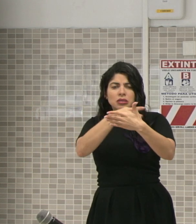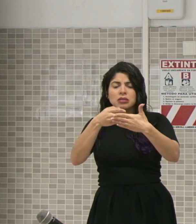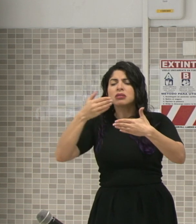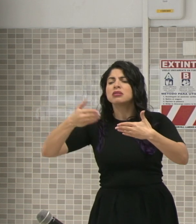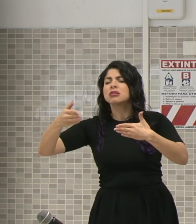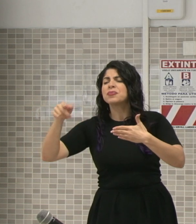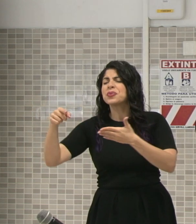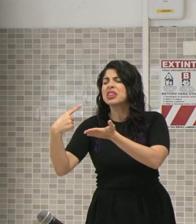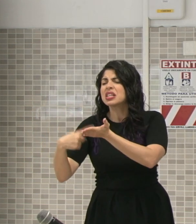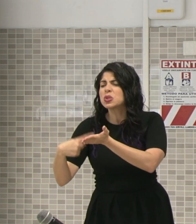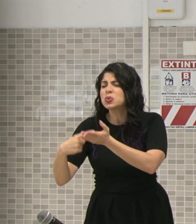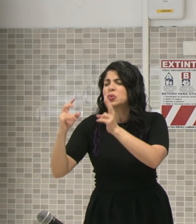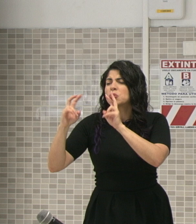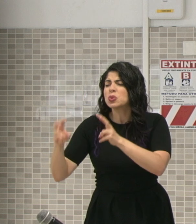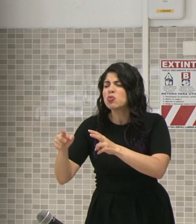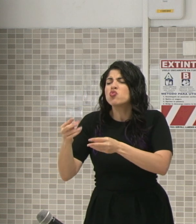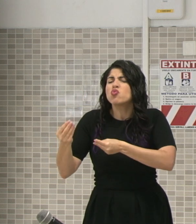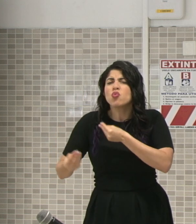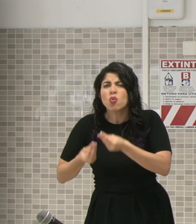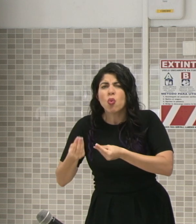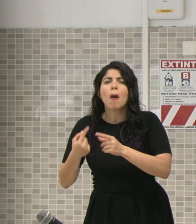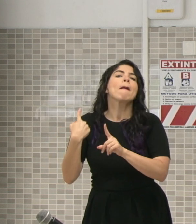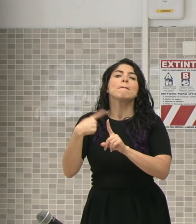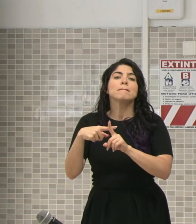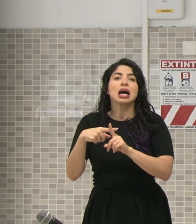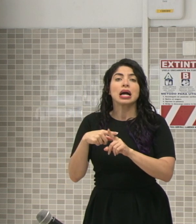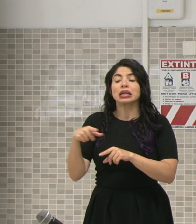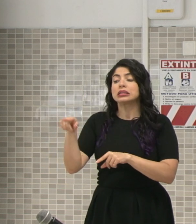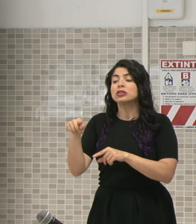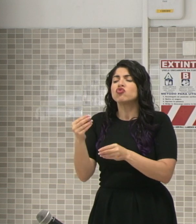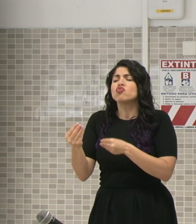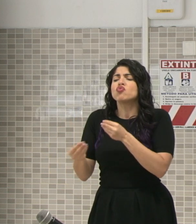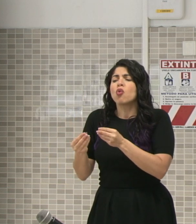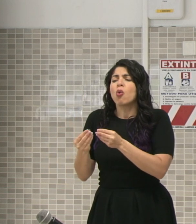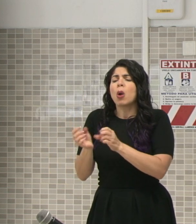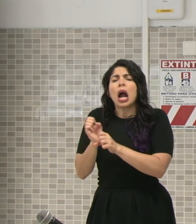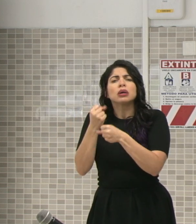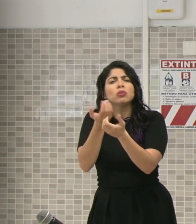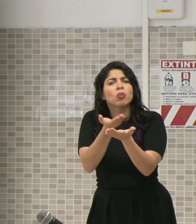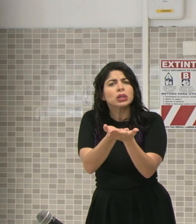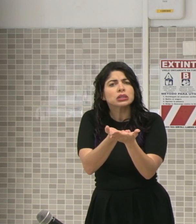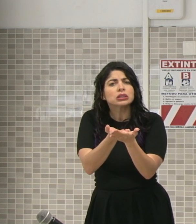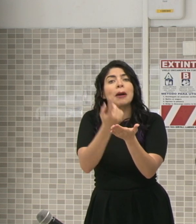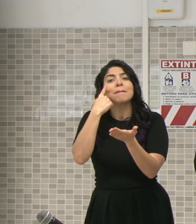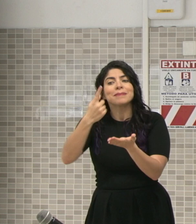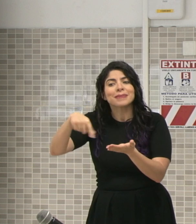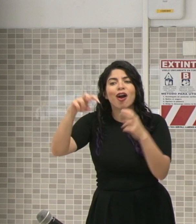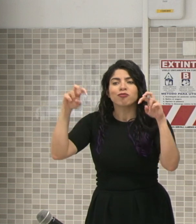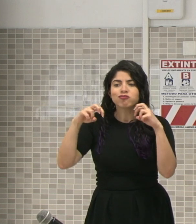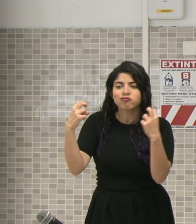discusiones, esas temáticas y cómo se podrán hacer propuestas para ser discutidas, para ser